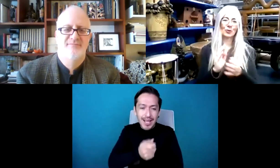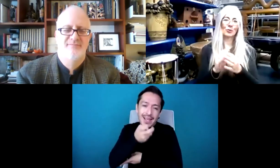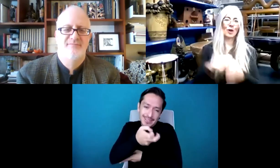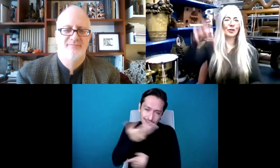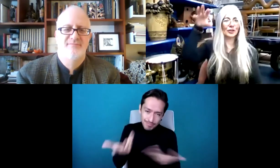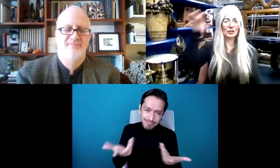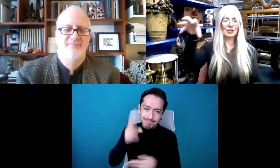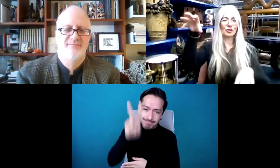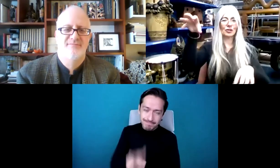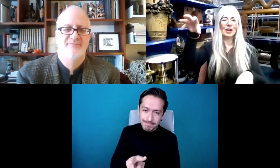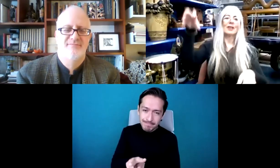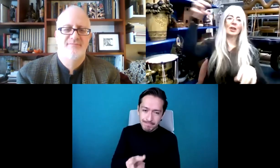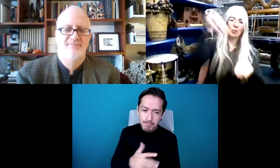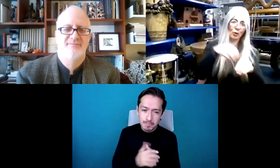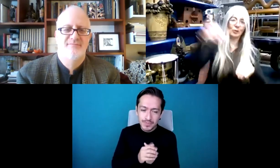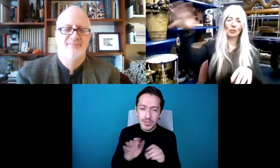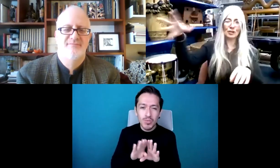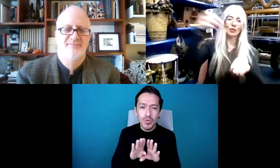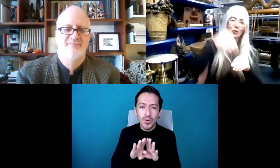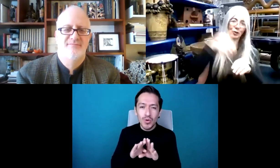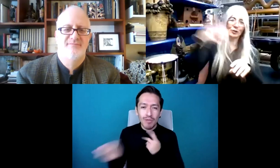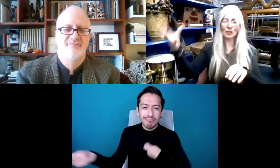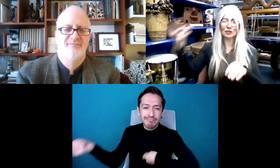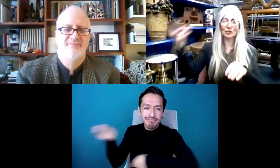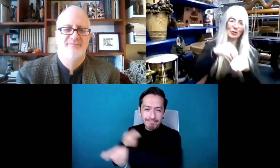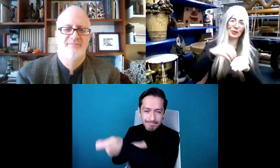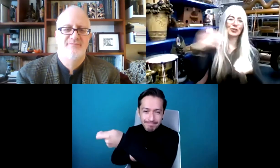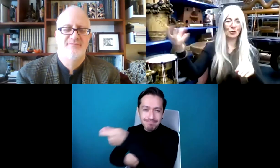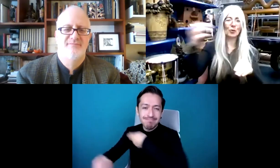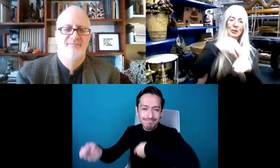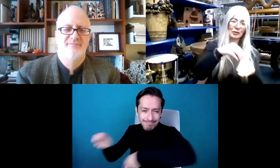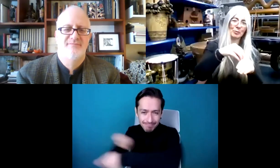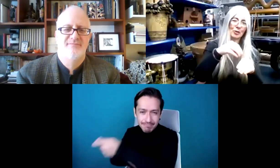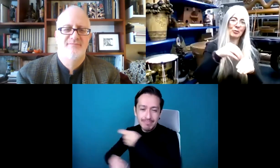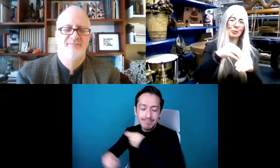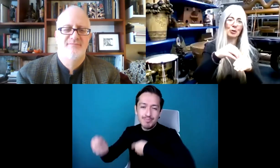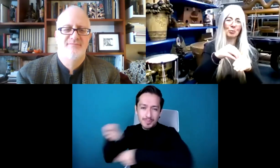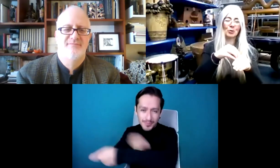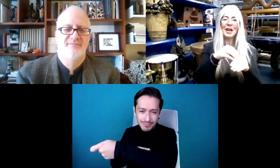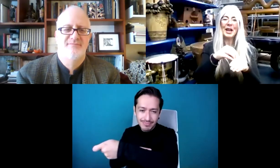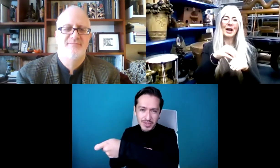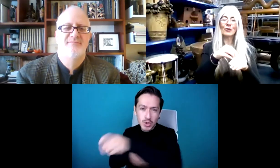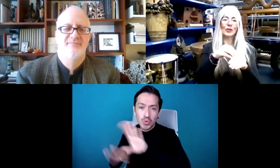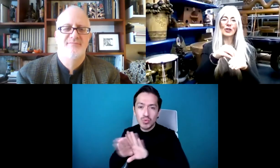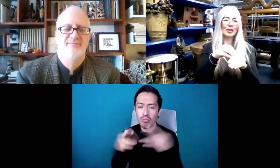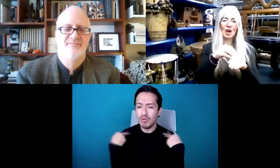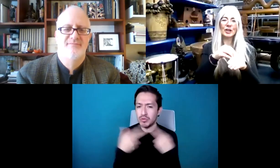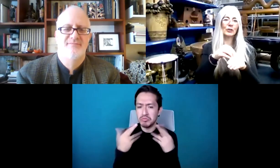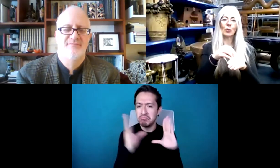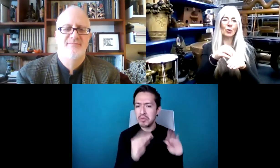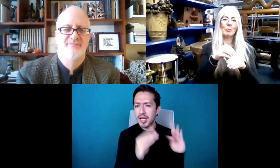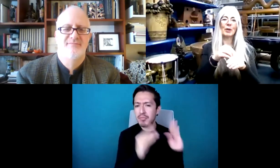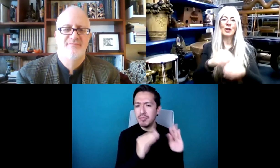Y va de ida y vuelta, ida y vuelta, toma daca, toma daca y no solo maestro pupilo, maestro pupilo,